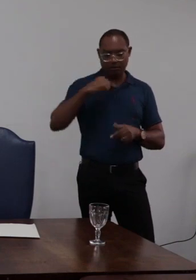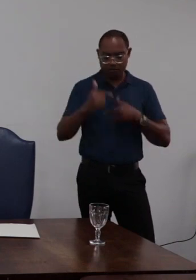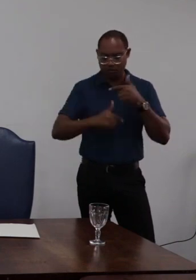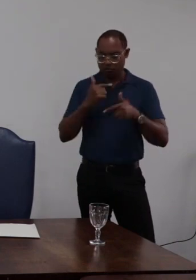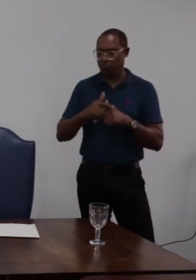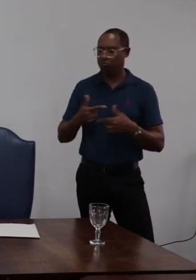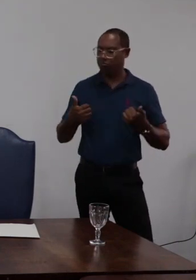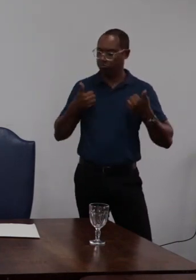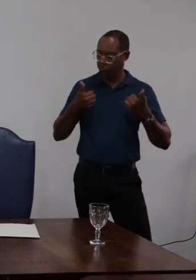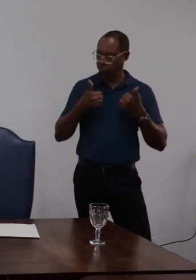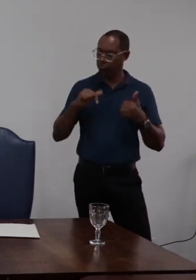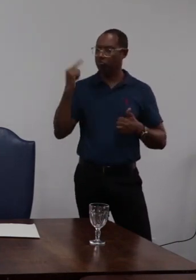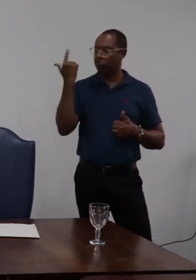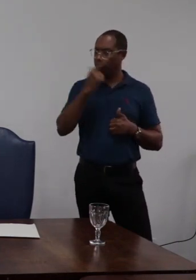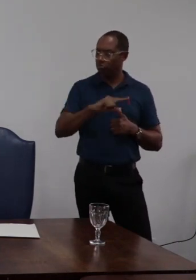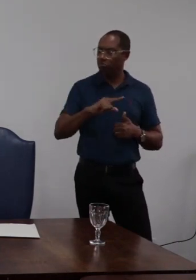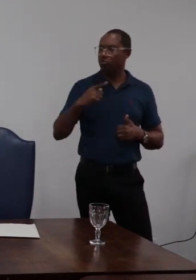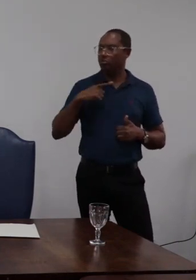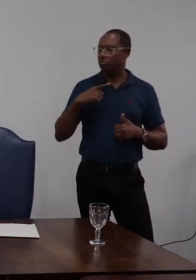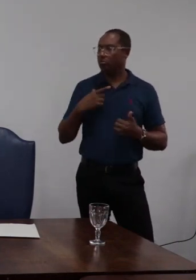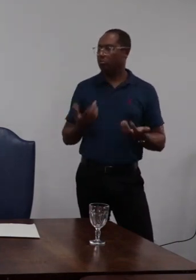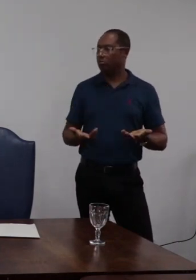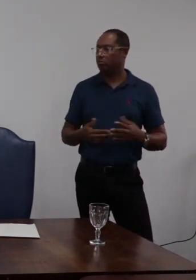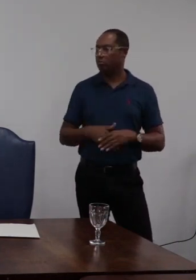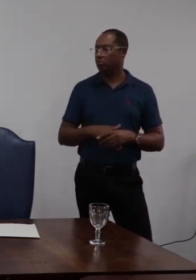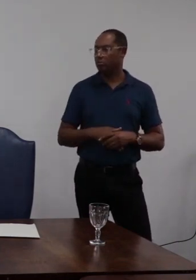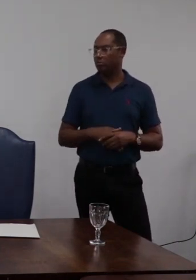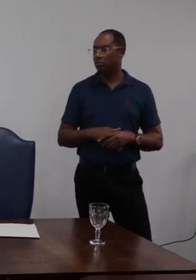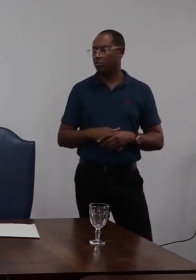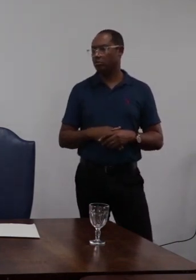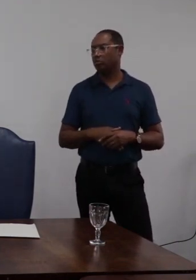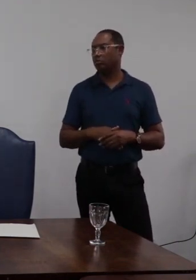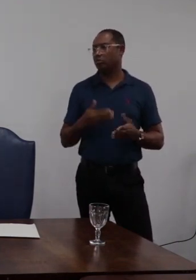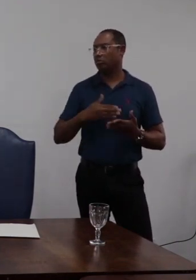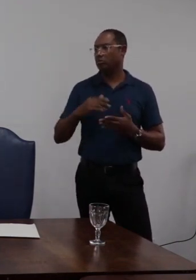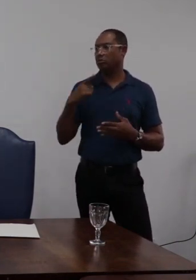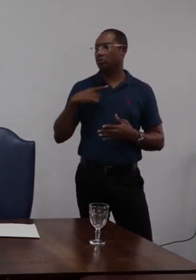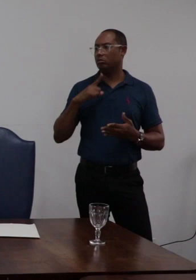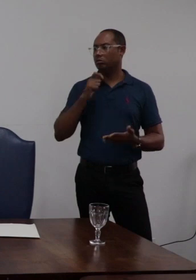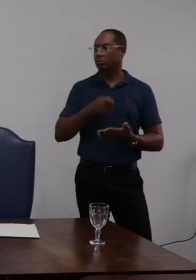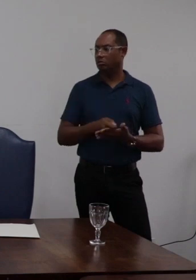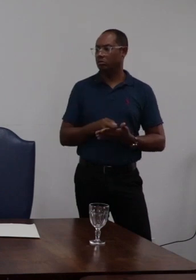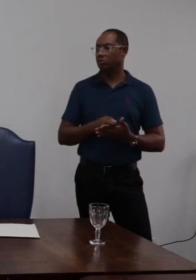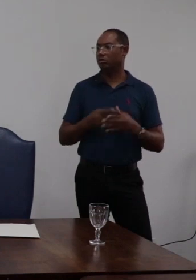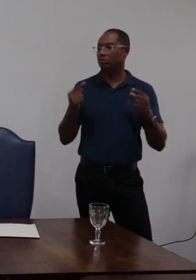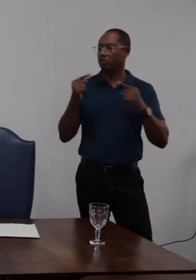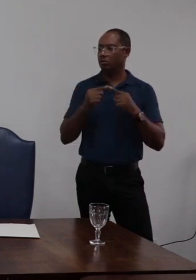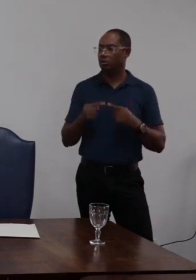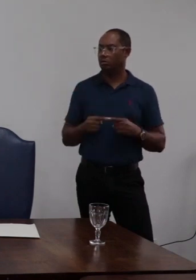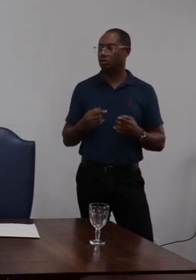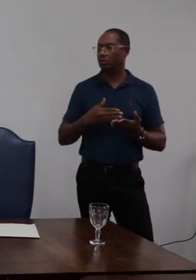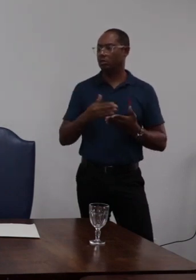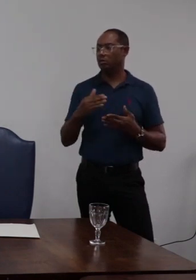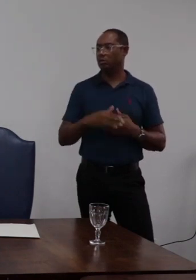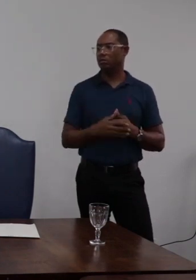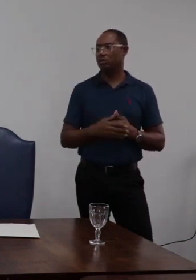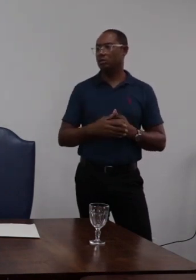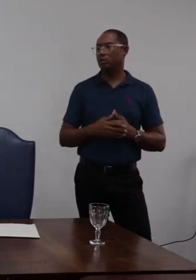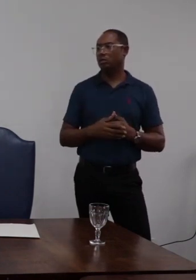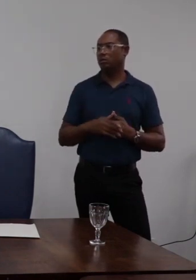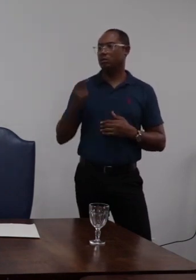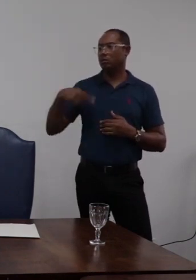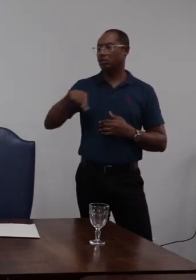trabalho bem feito pela comissão na condução desse processo decide-se por aplicação de uma penalidade de advertência